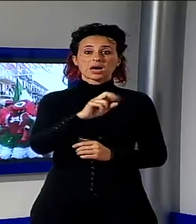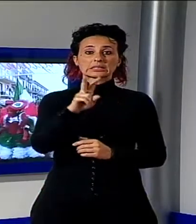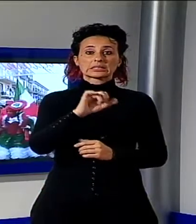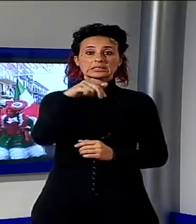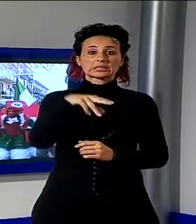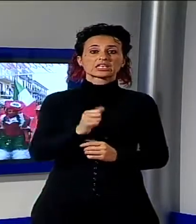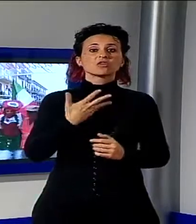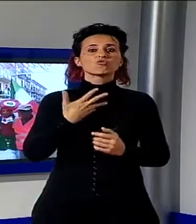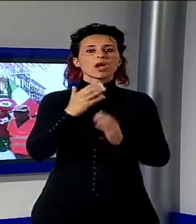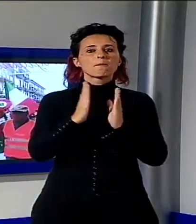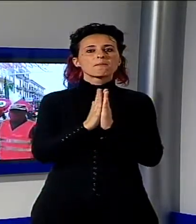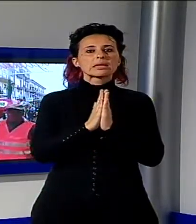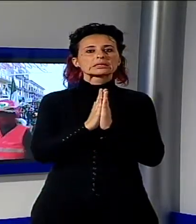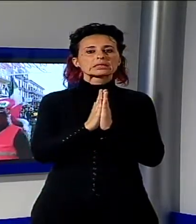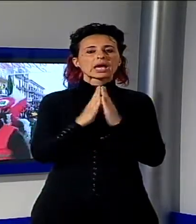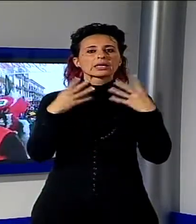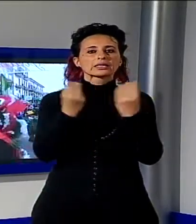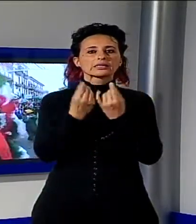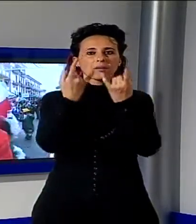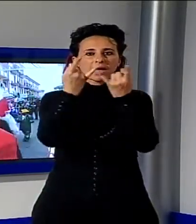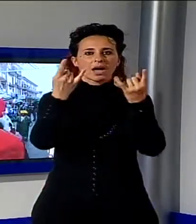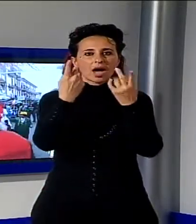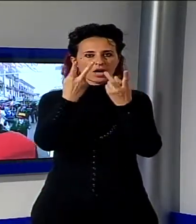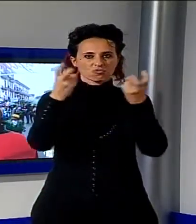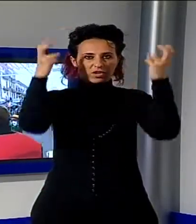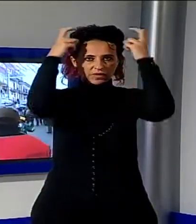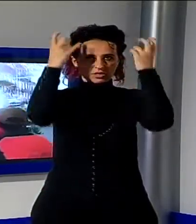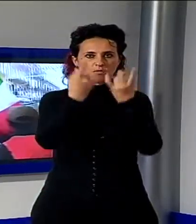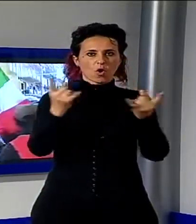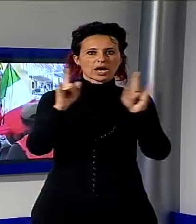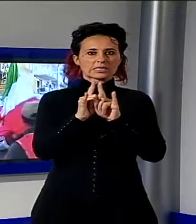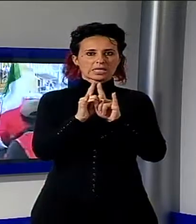Castellani che celebrerà il rito proprio in mezzo alla città.